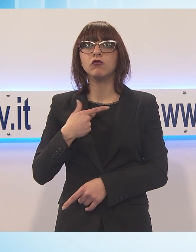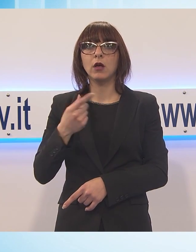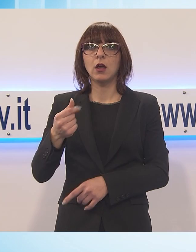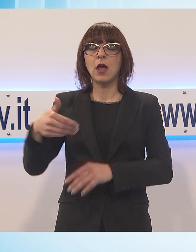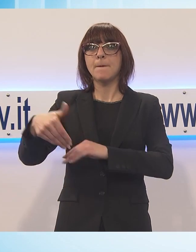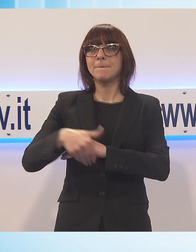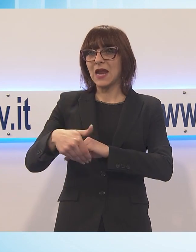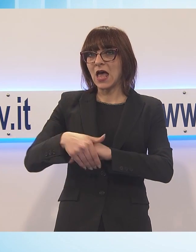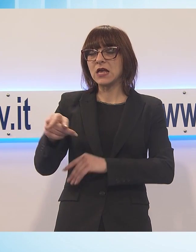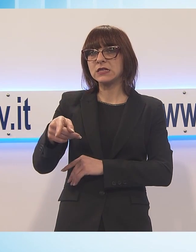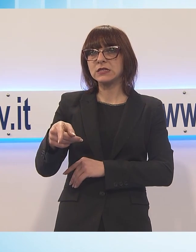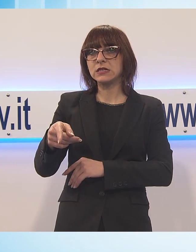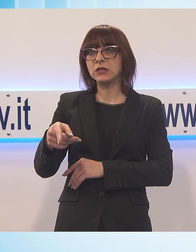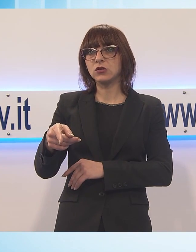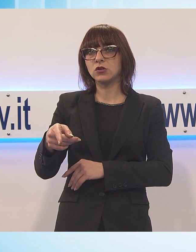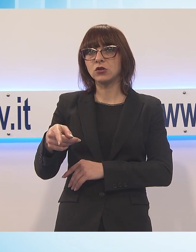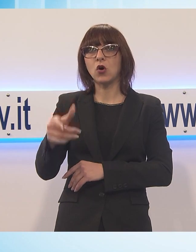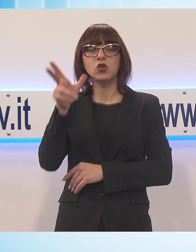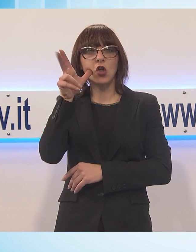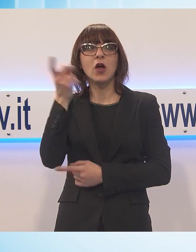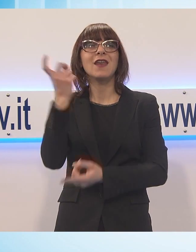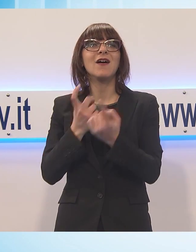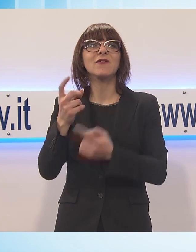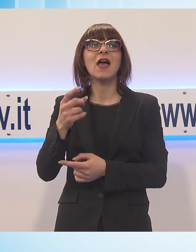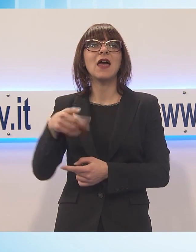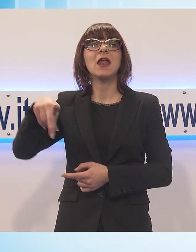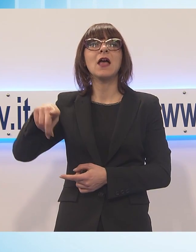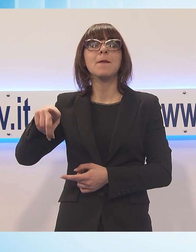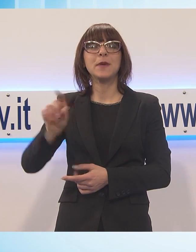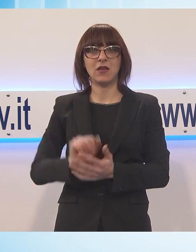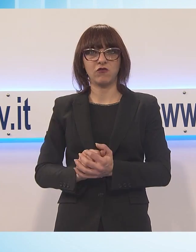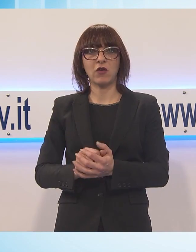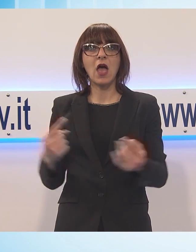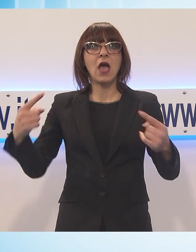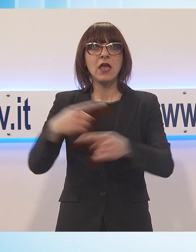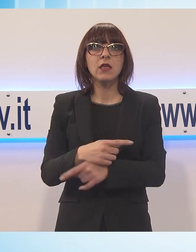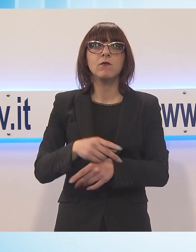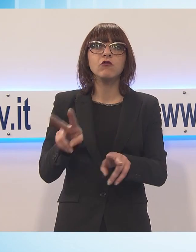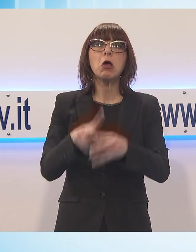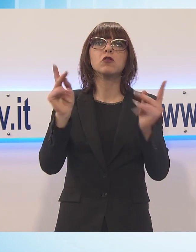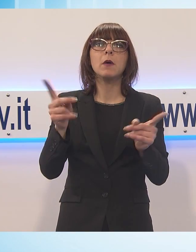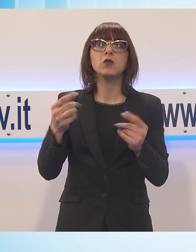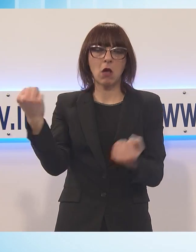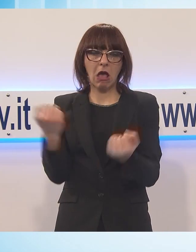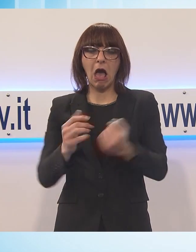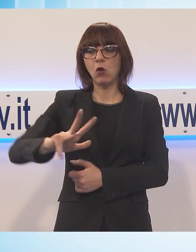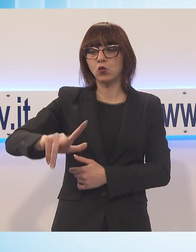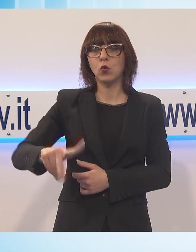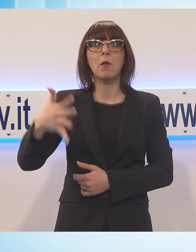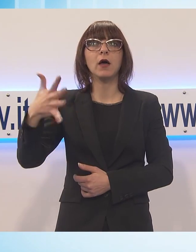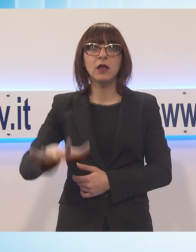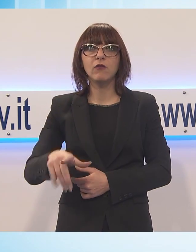signora di pescia. In realtà l'auto l'avevano rubata ed erano tutti e tre, anche i due maggiorenni, senza